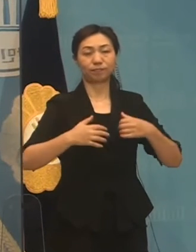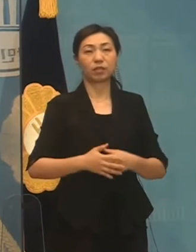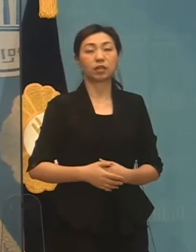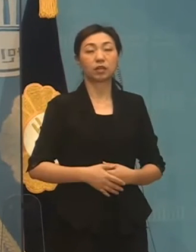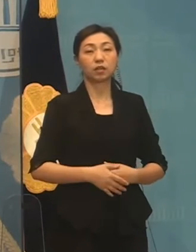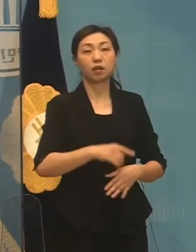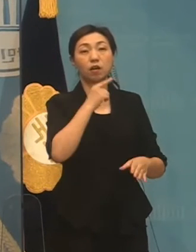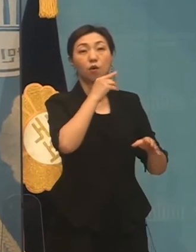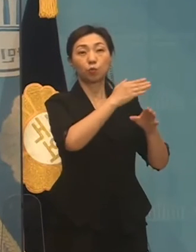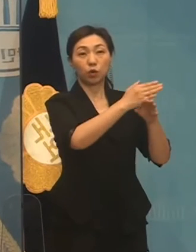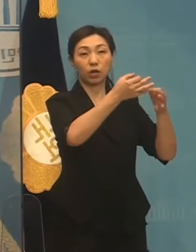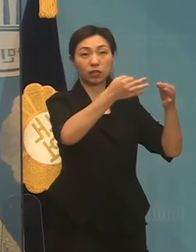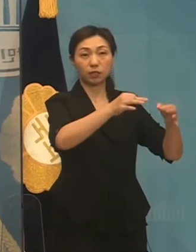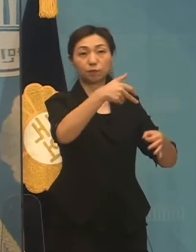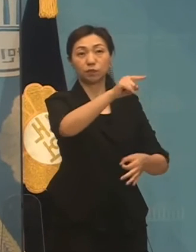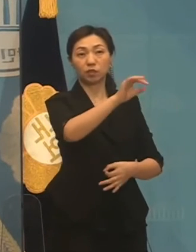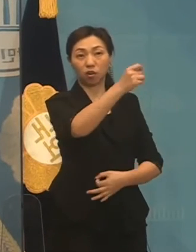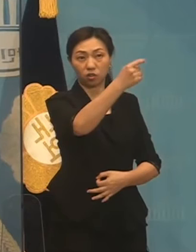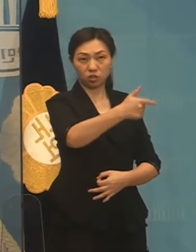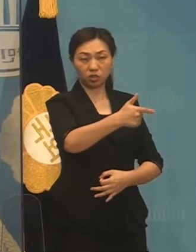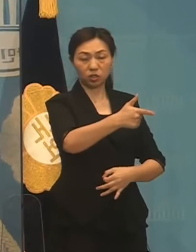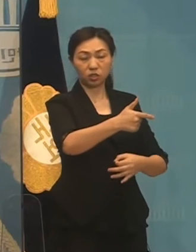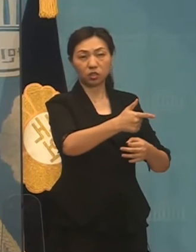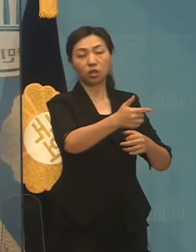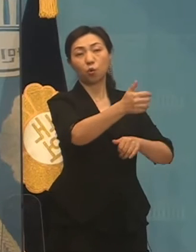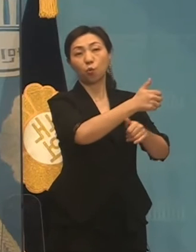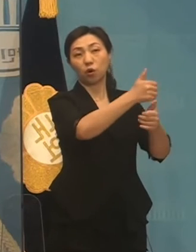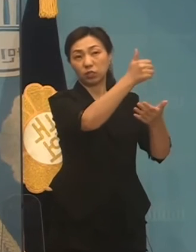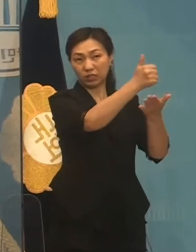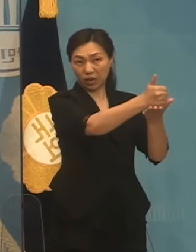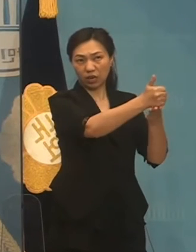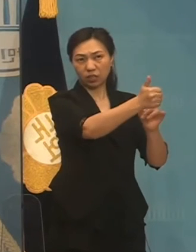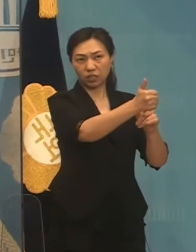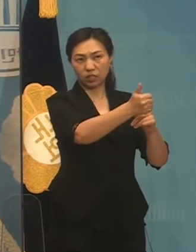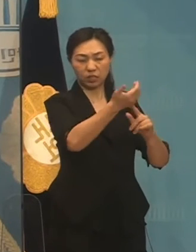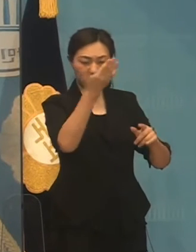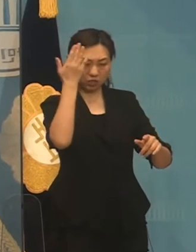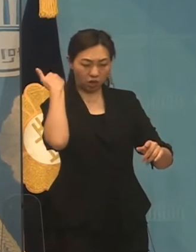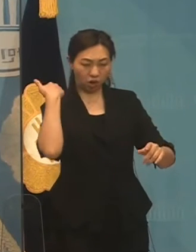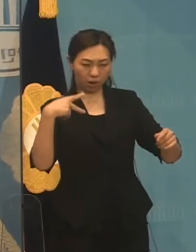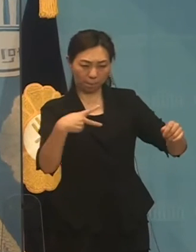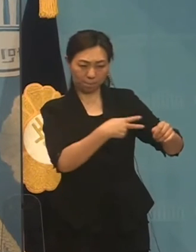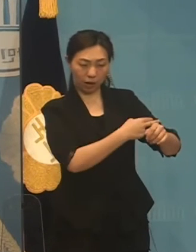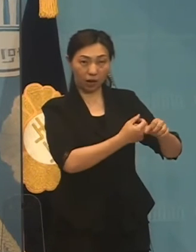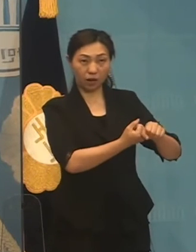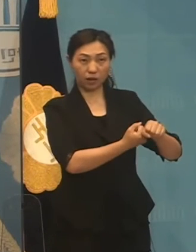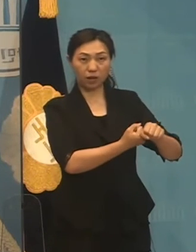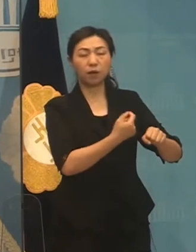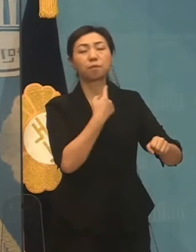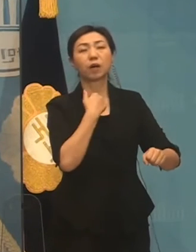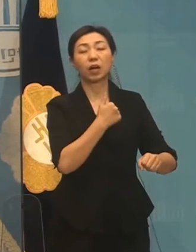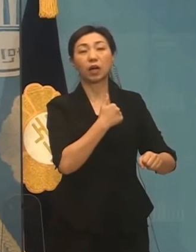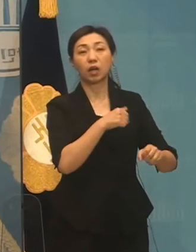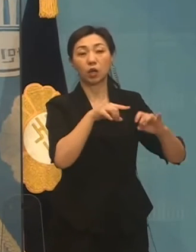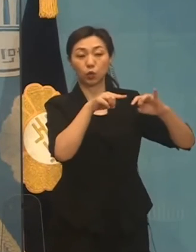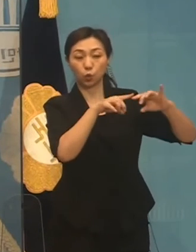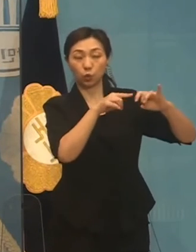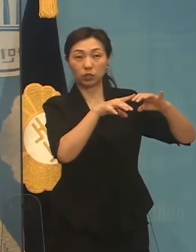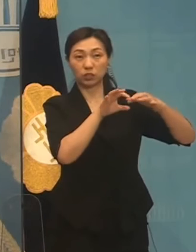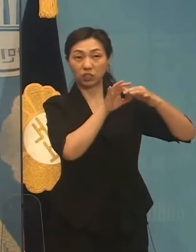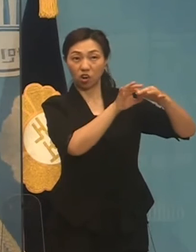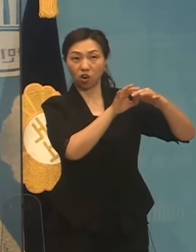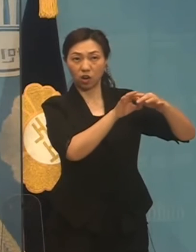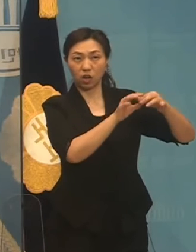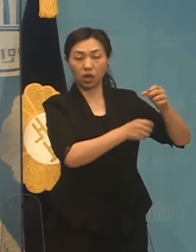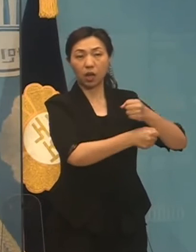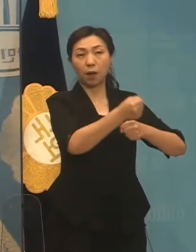국무위원장이 그동안 단절되었던 남북통신연락서를 10월부터